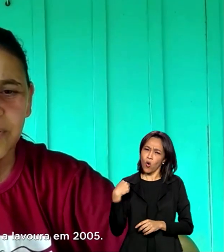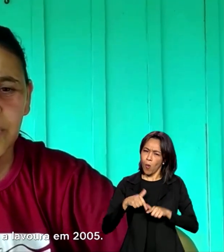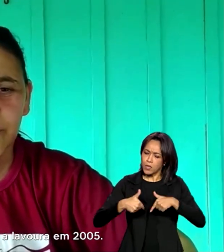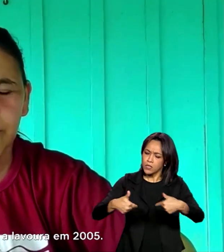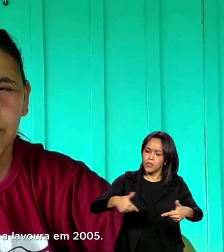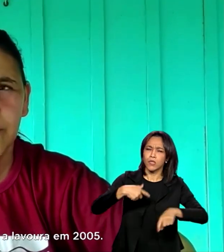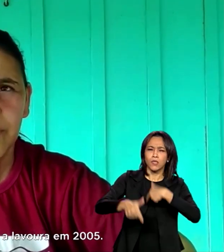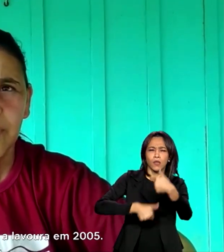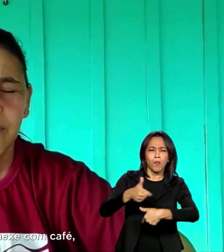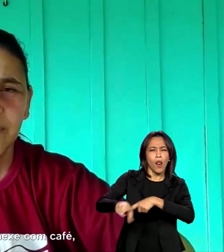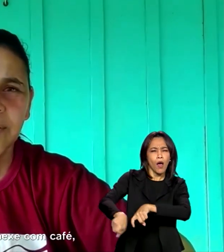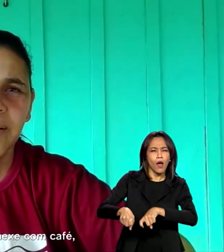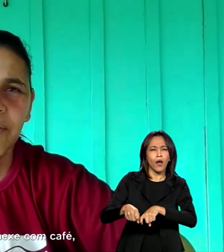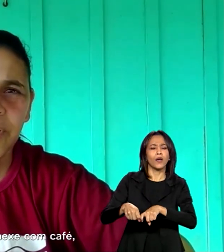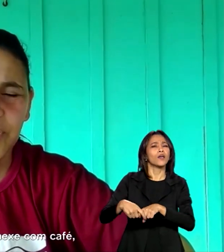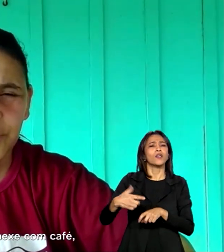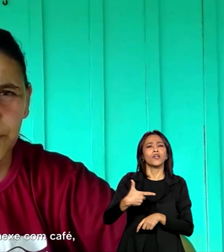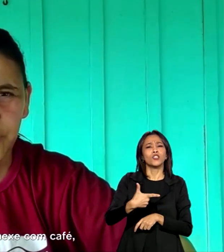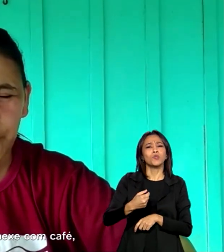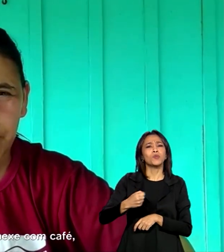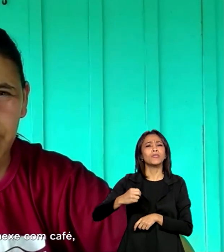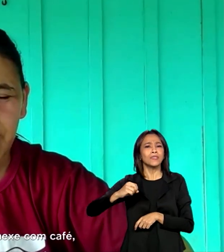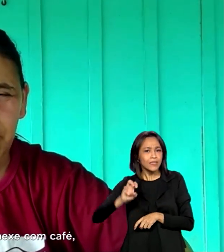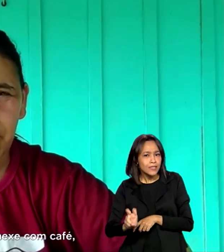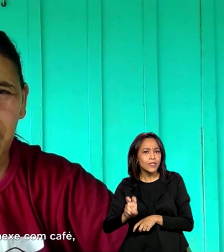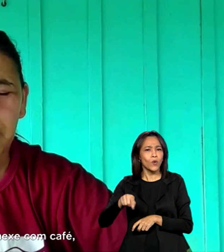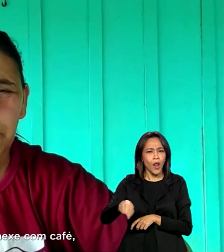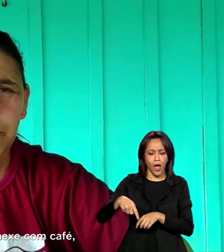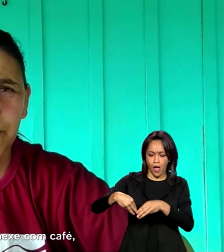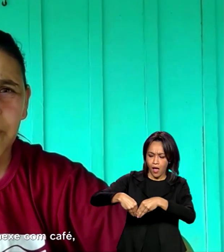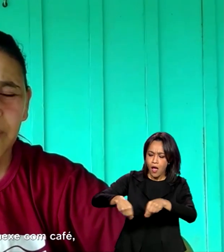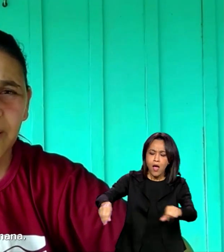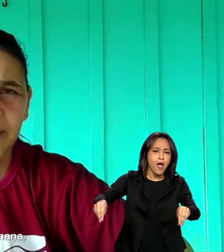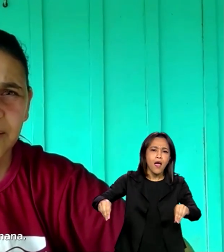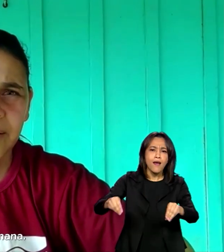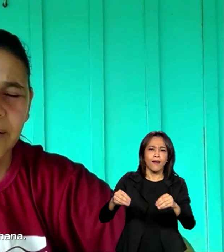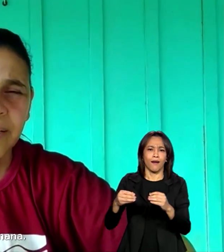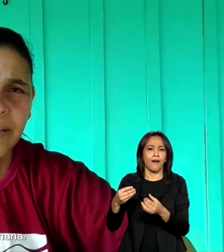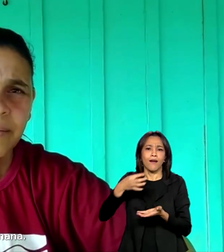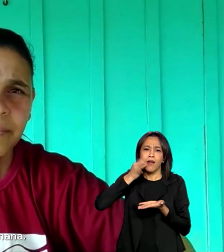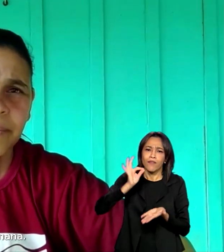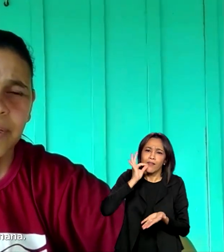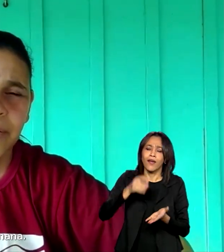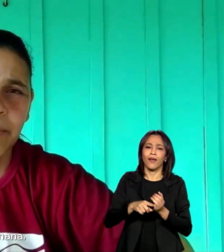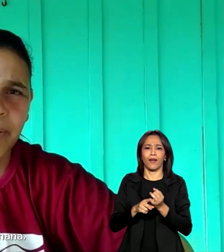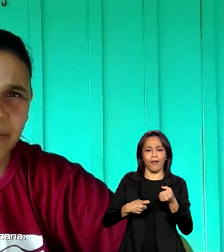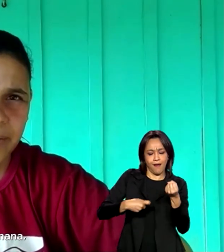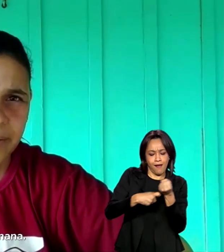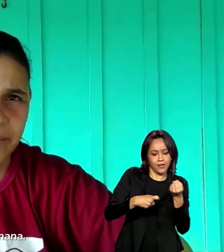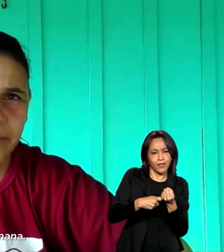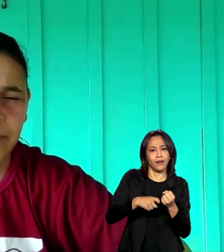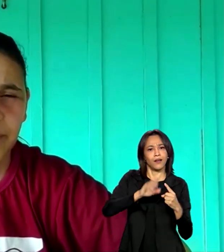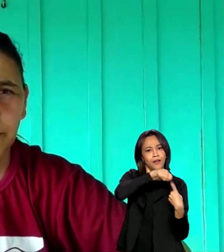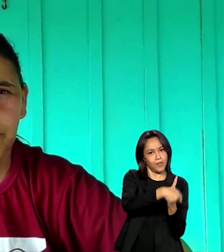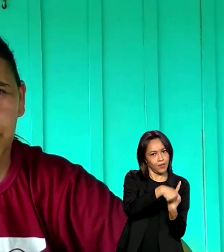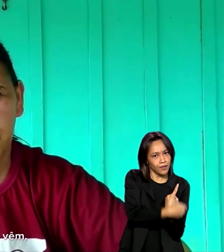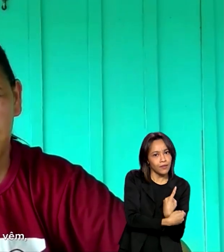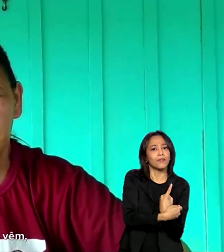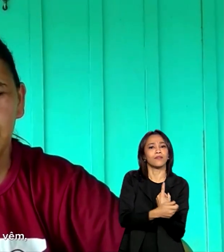2005. Nessa lavoura a gente mexe com café, castanha e banana.